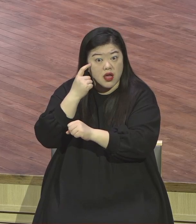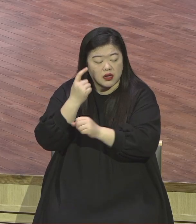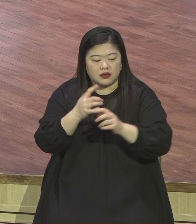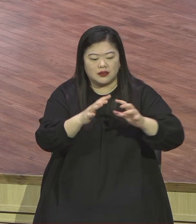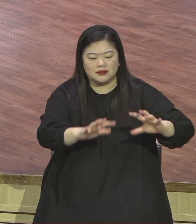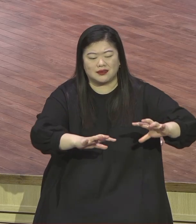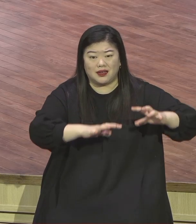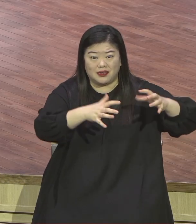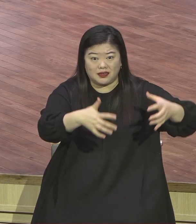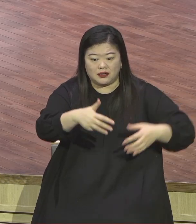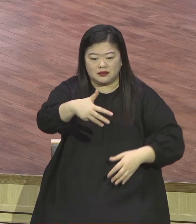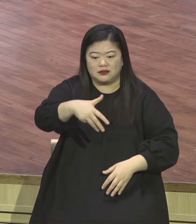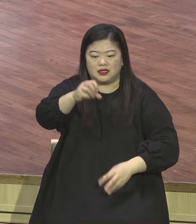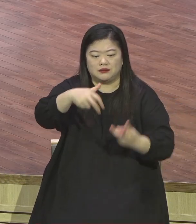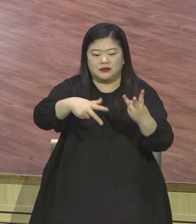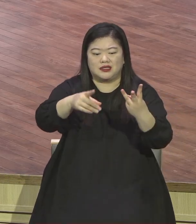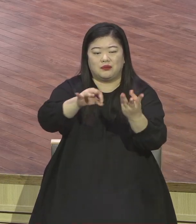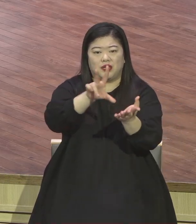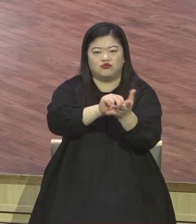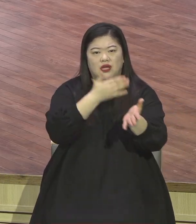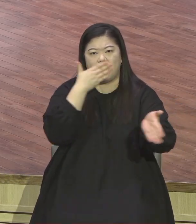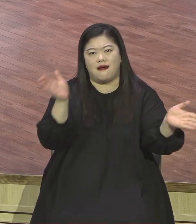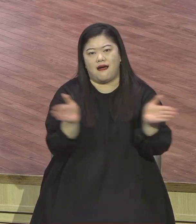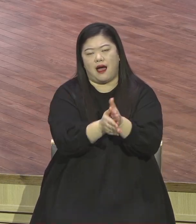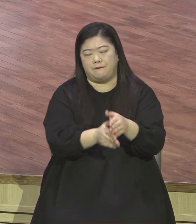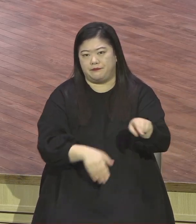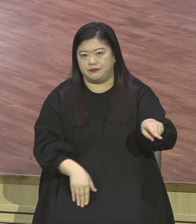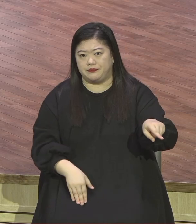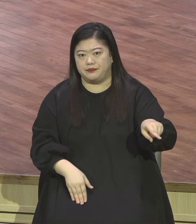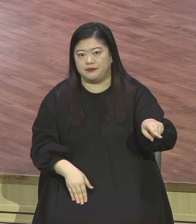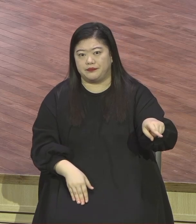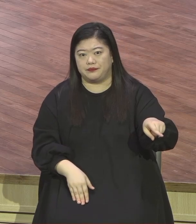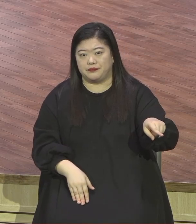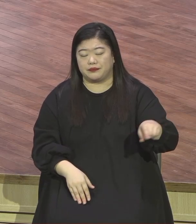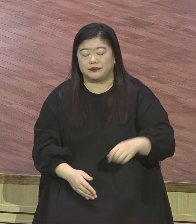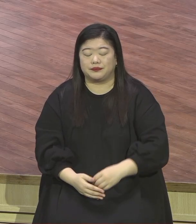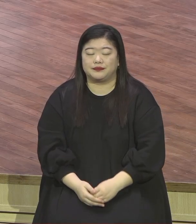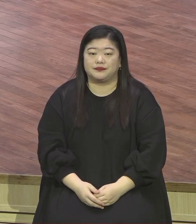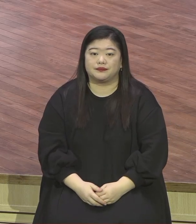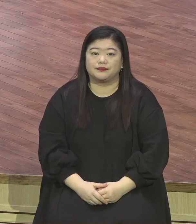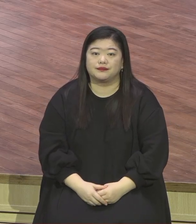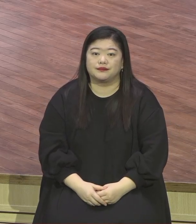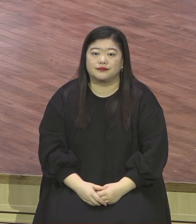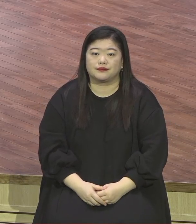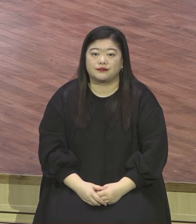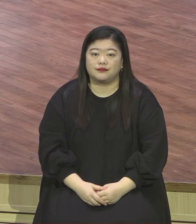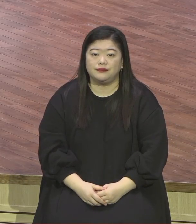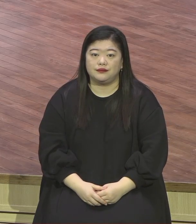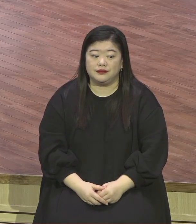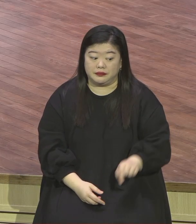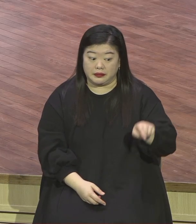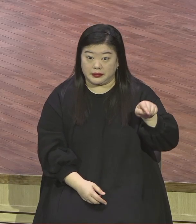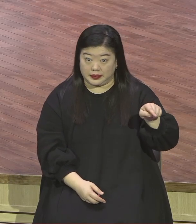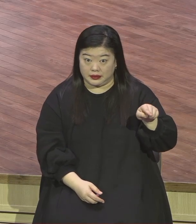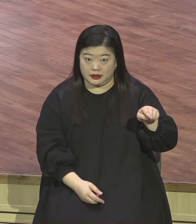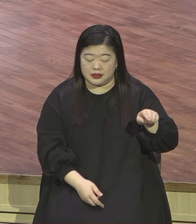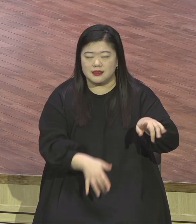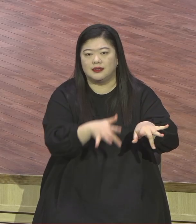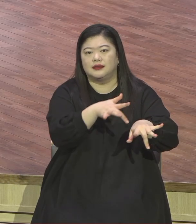그만큼 사단 마귀는 이렇게 교묘하게 다시